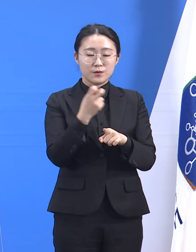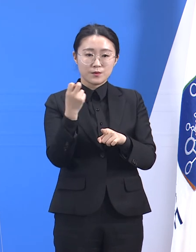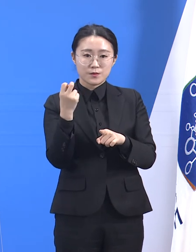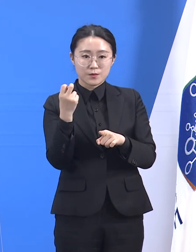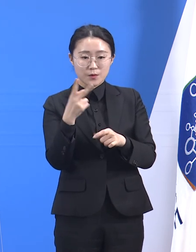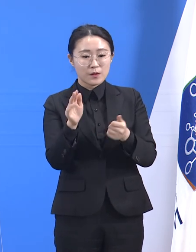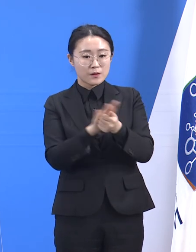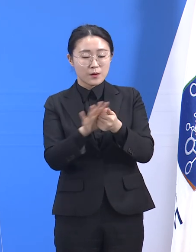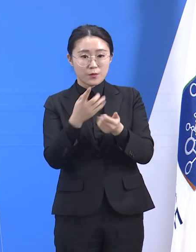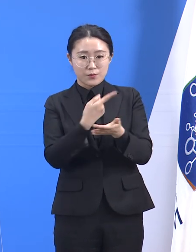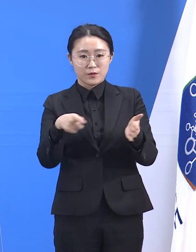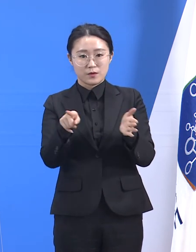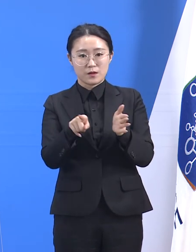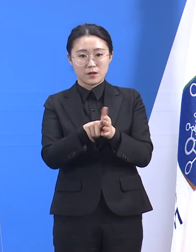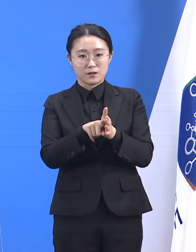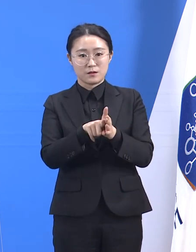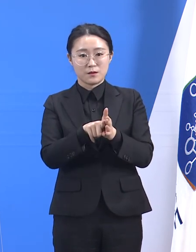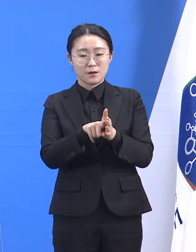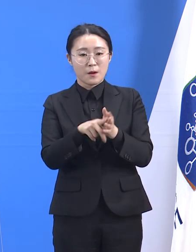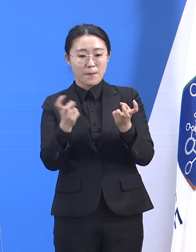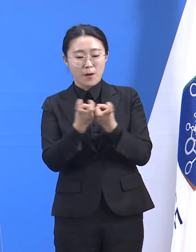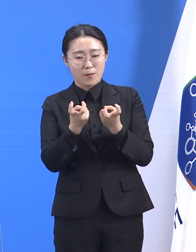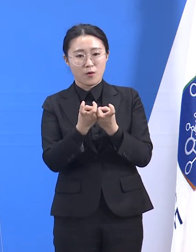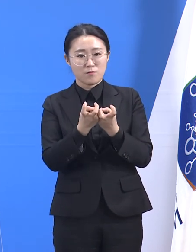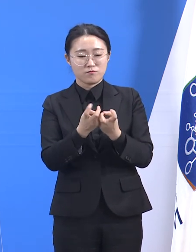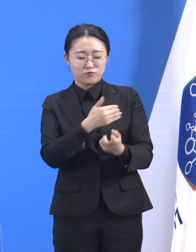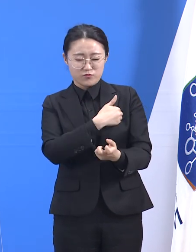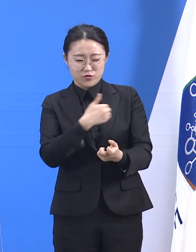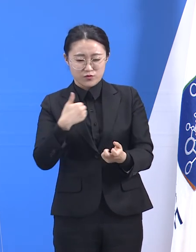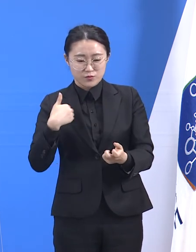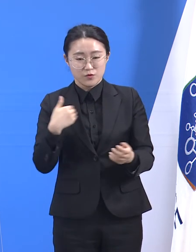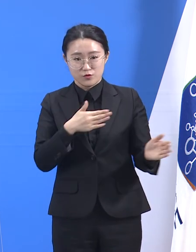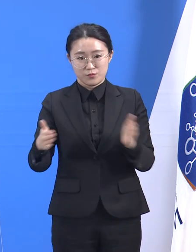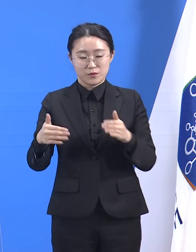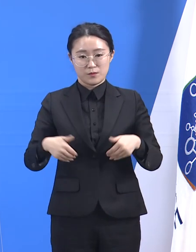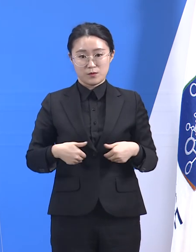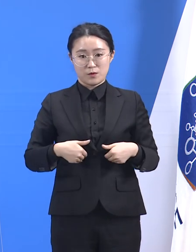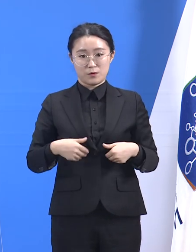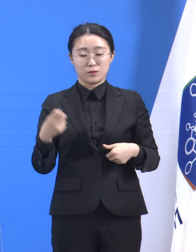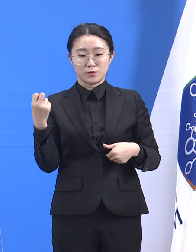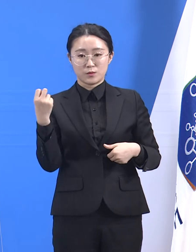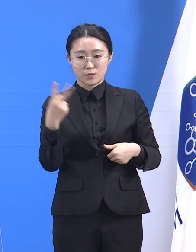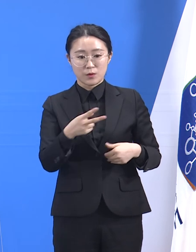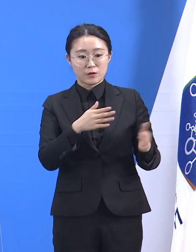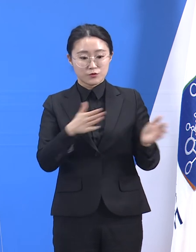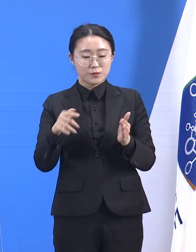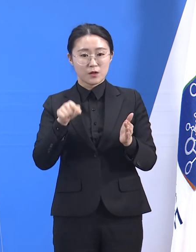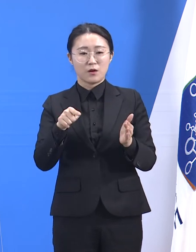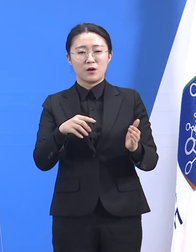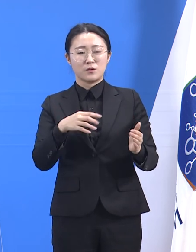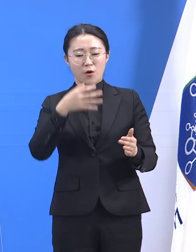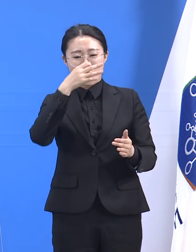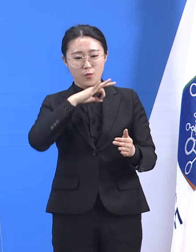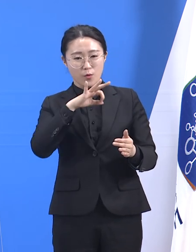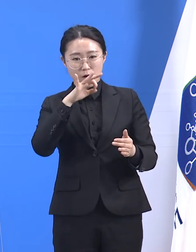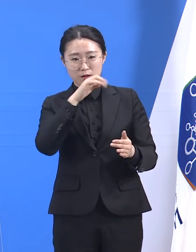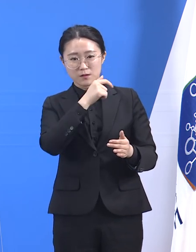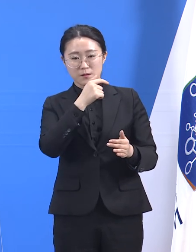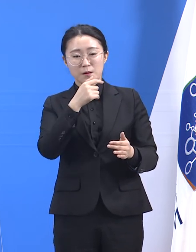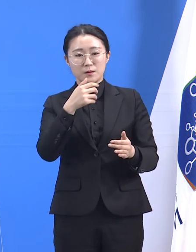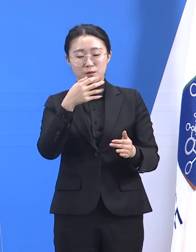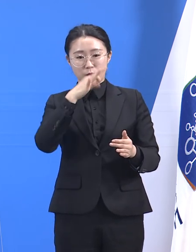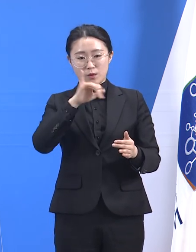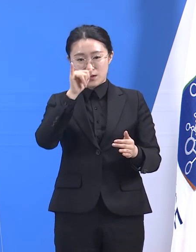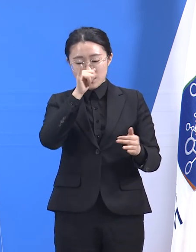충분히 확보해야 하고 확보된 자원은 더 효율적으로 활용해야 합니다. 또한 백신 공급과 접종을